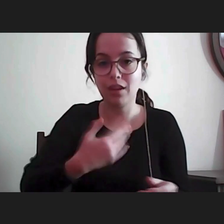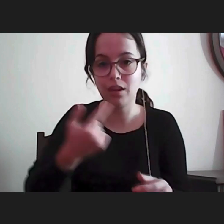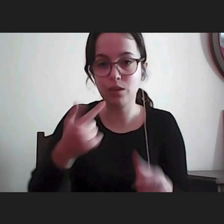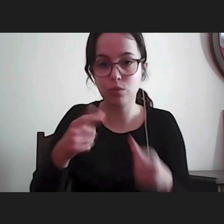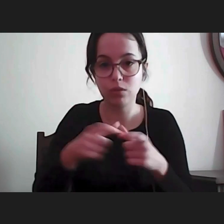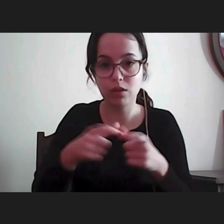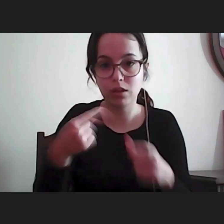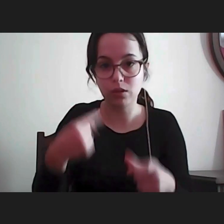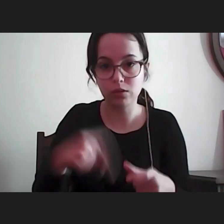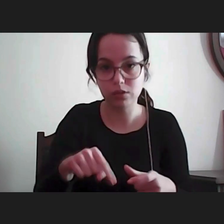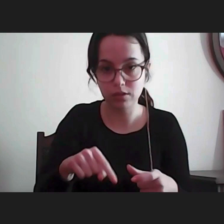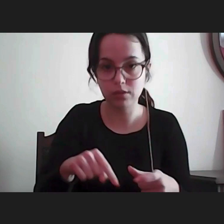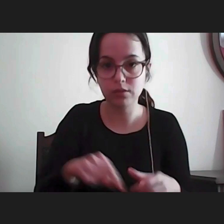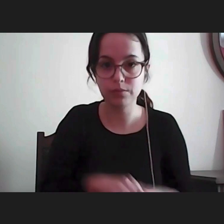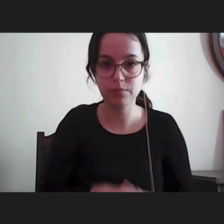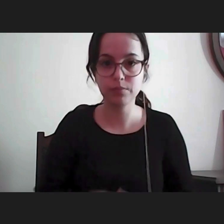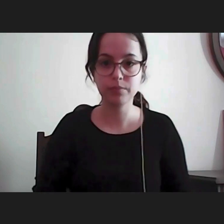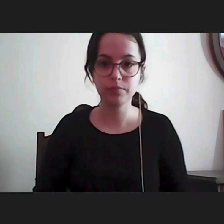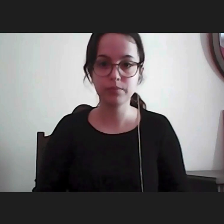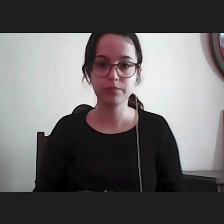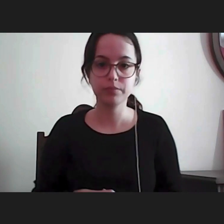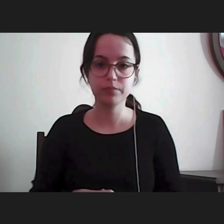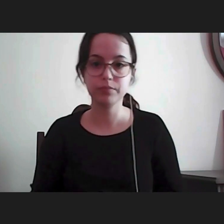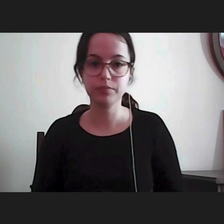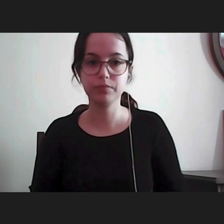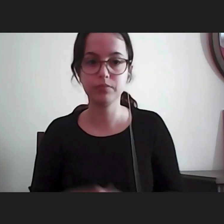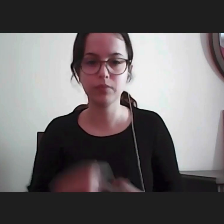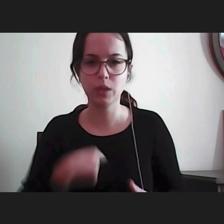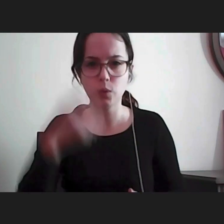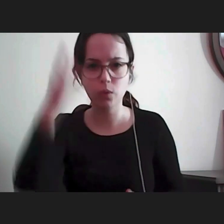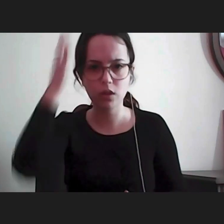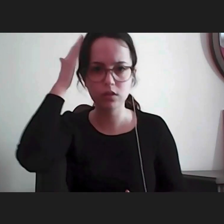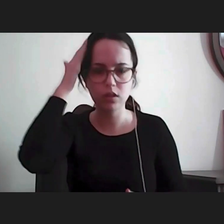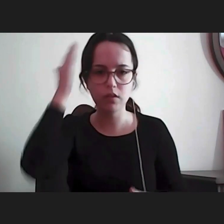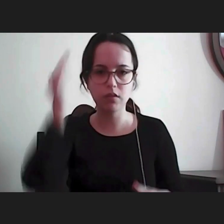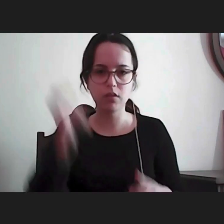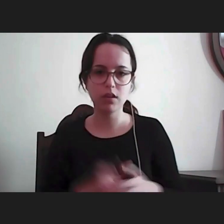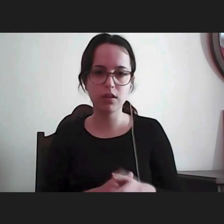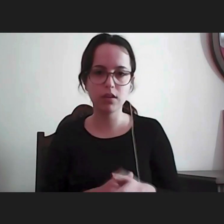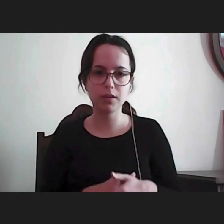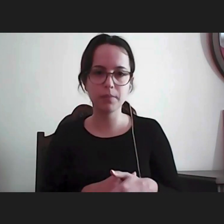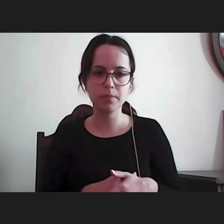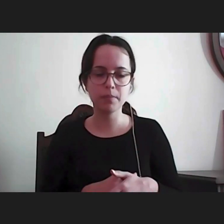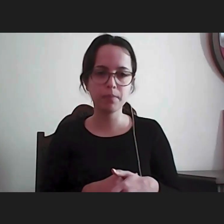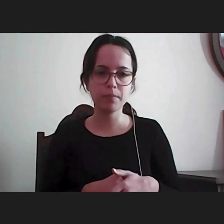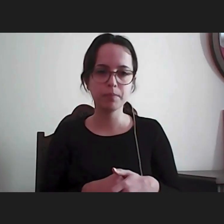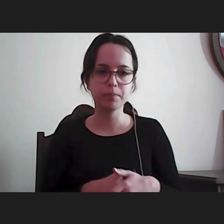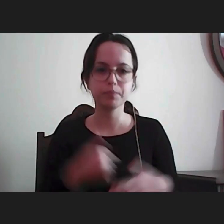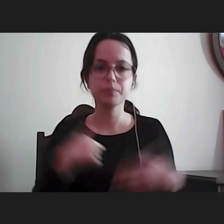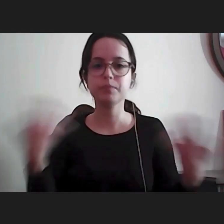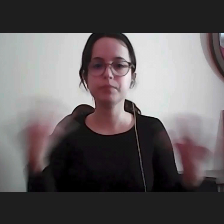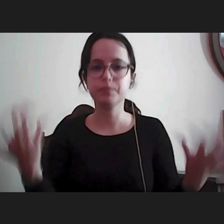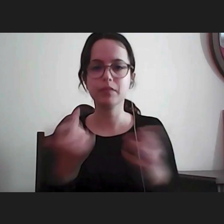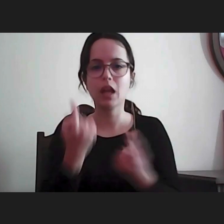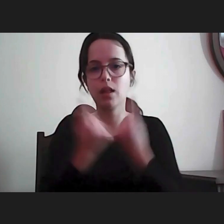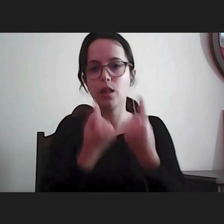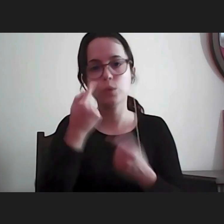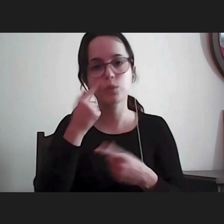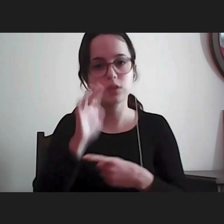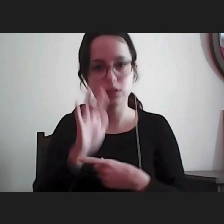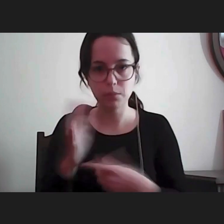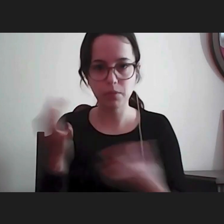e estava aqui pronto Ora bem são alguns exemplos